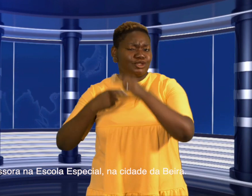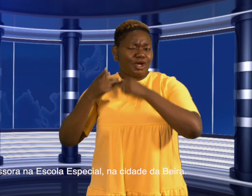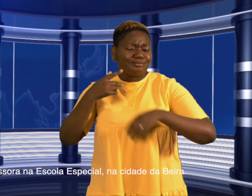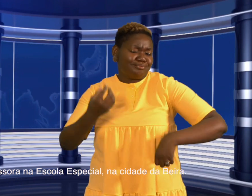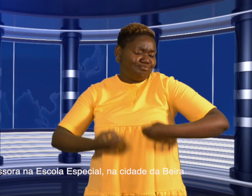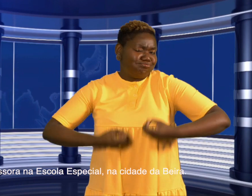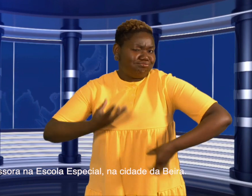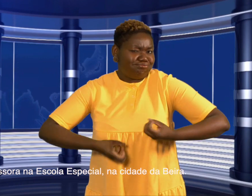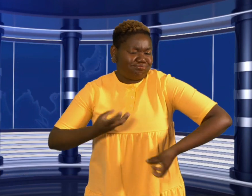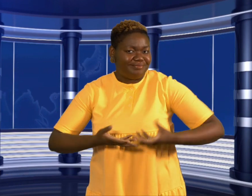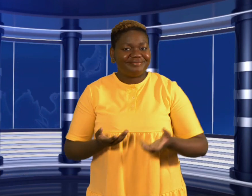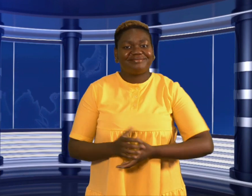especial na cidade da Beira.